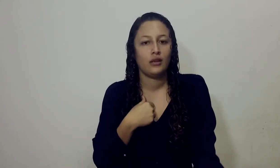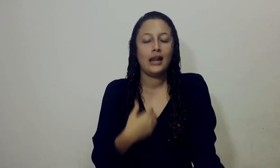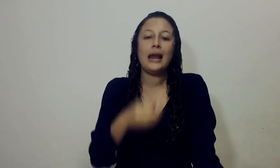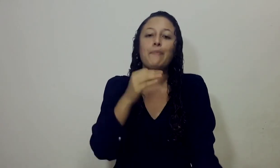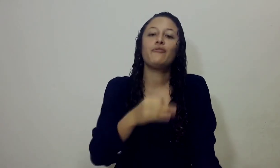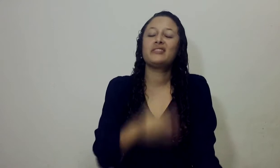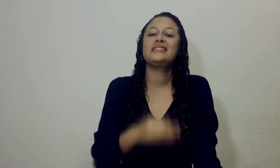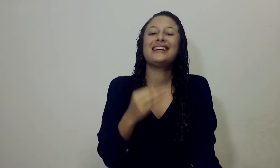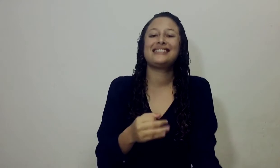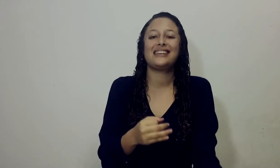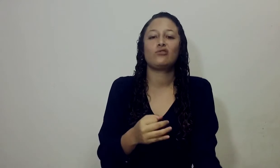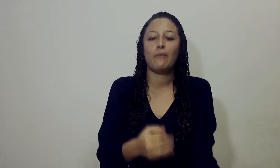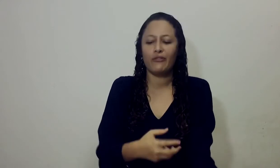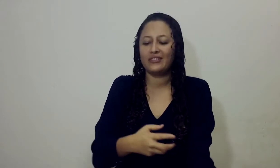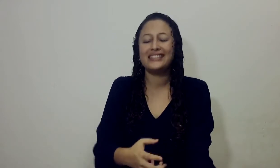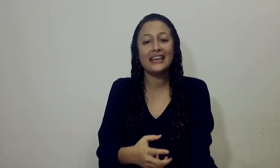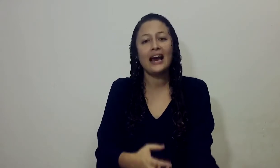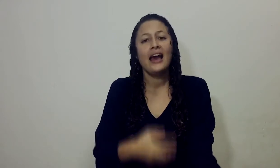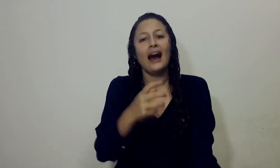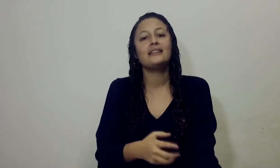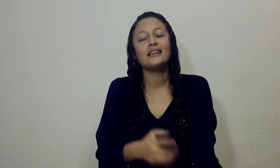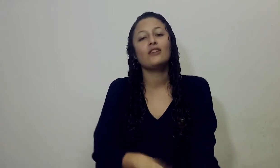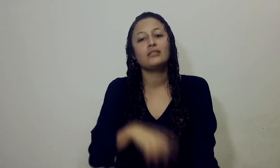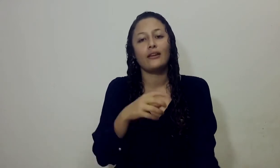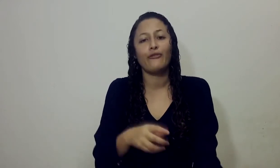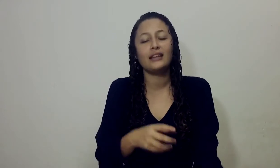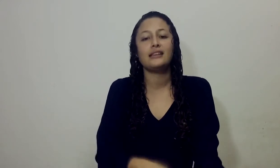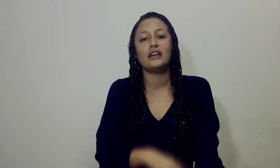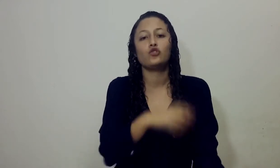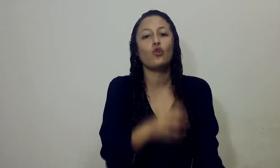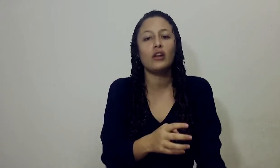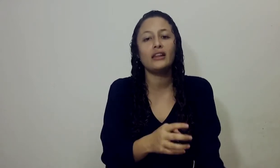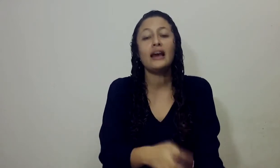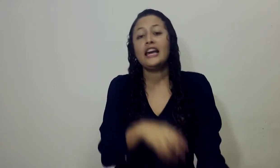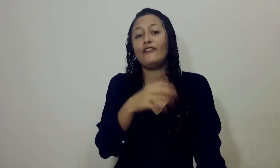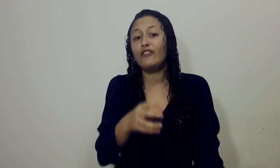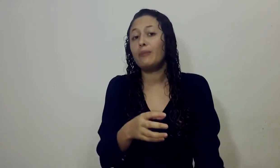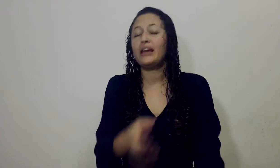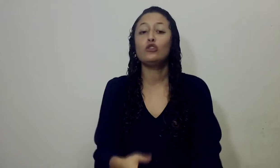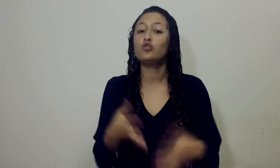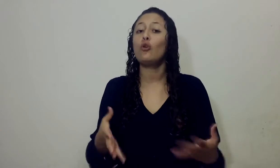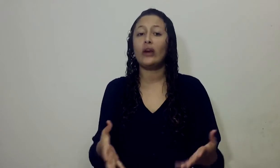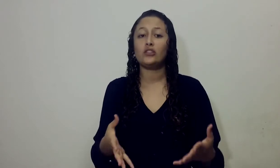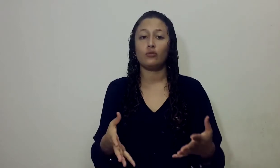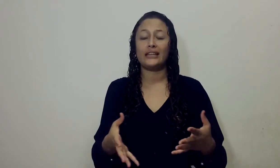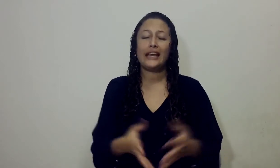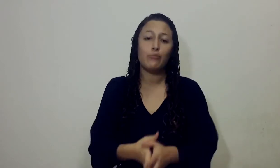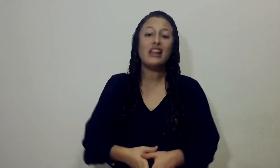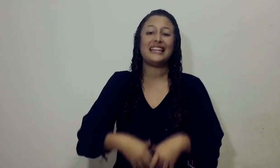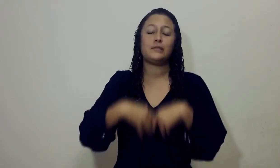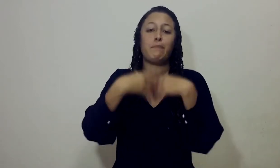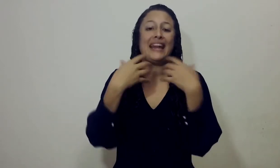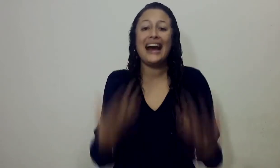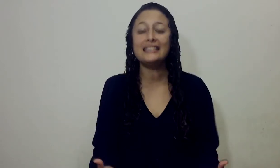La profecía es eso La profecía hace que nuestra fe sea sólida y firme Y no solo eso Que